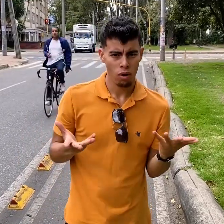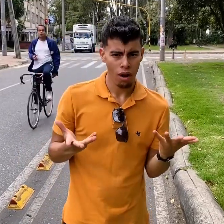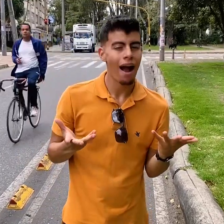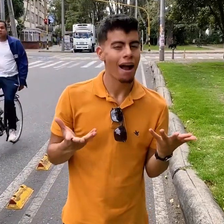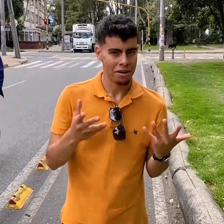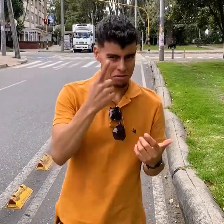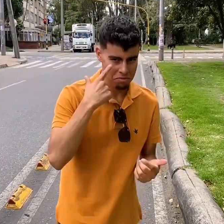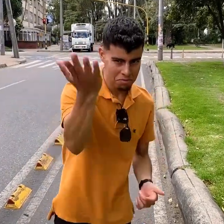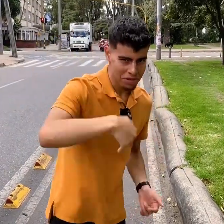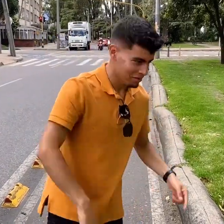a enseñar algo. Miren aquí.